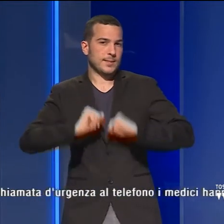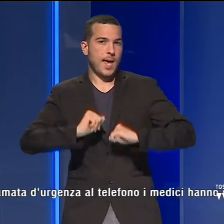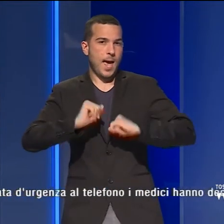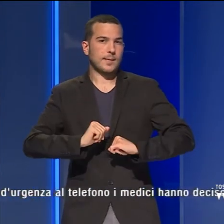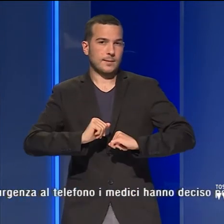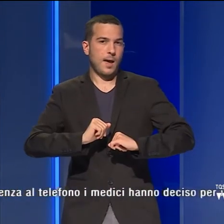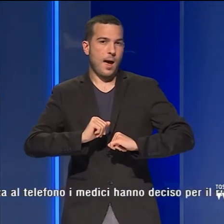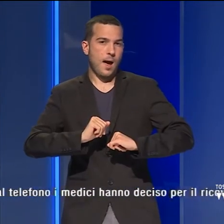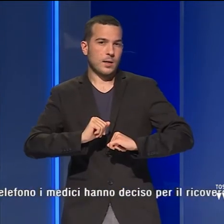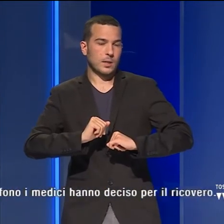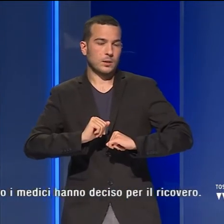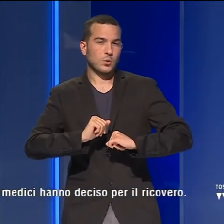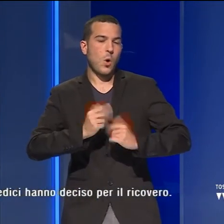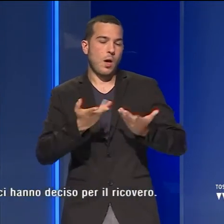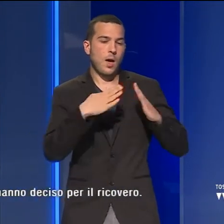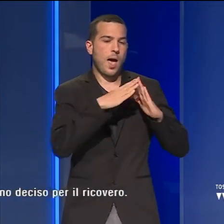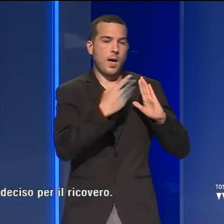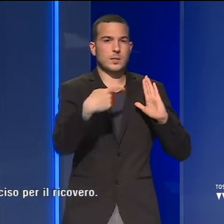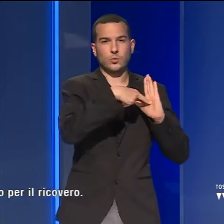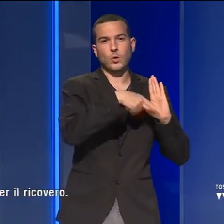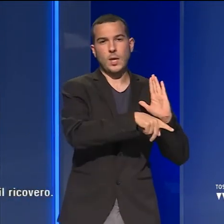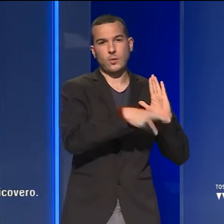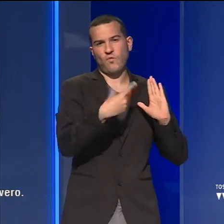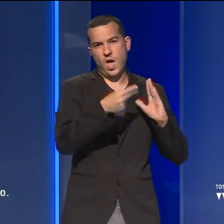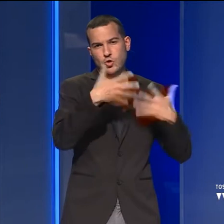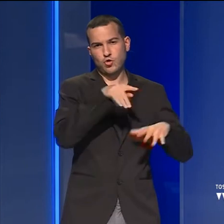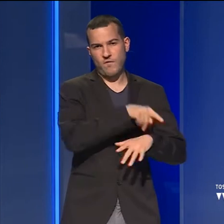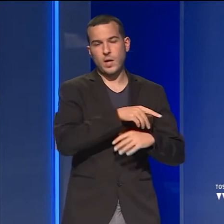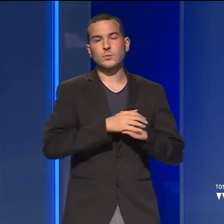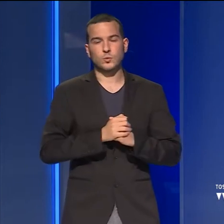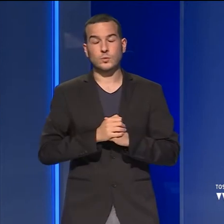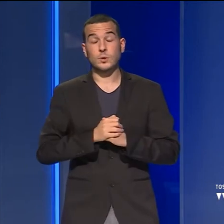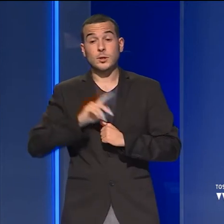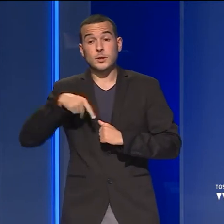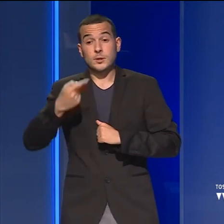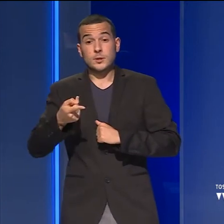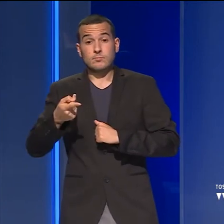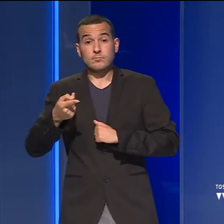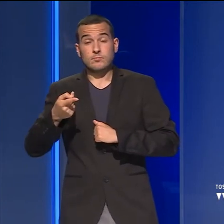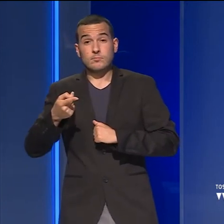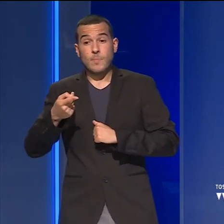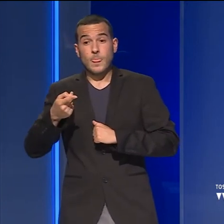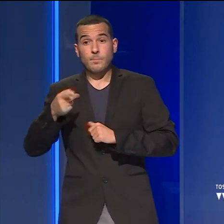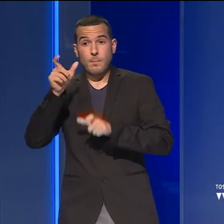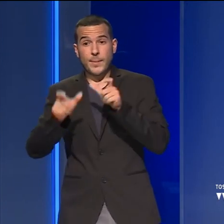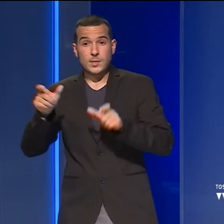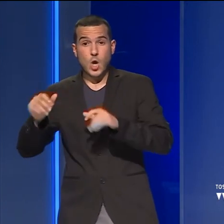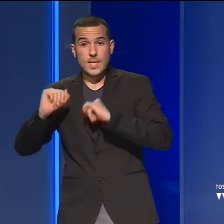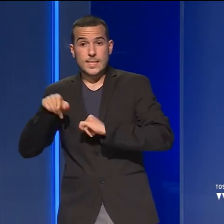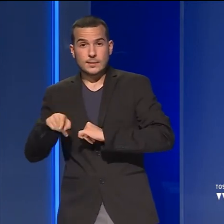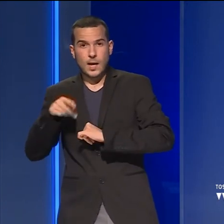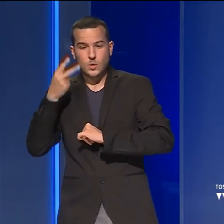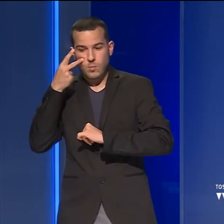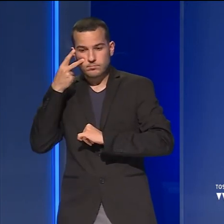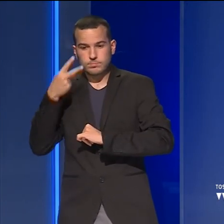vaccinare, è tornata a casa. Solo successivamente gli addetti alla somministrazione si sono accorti che